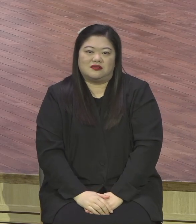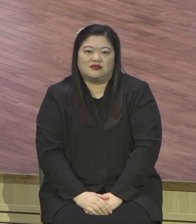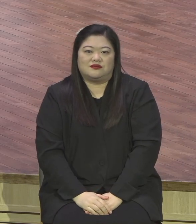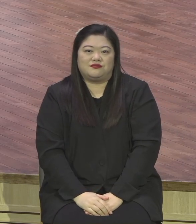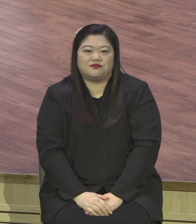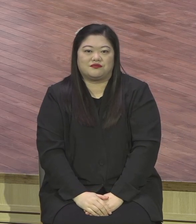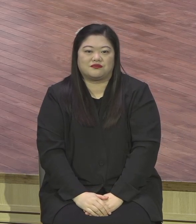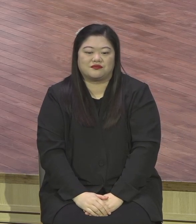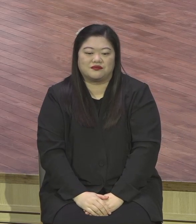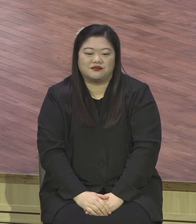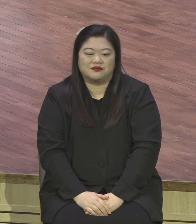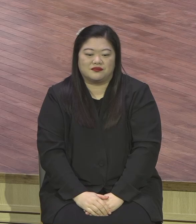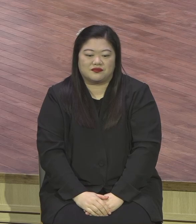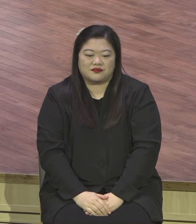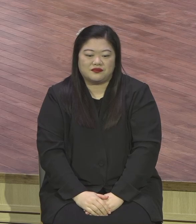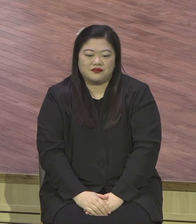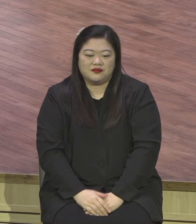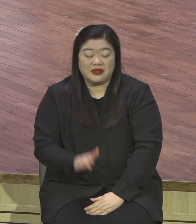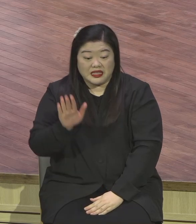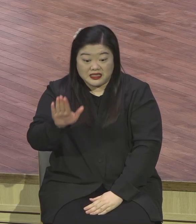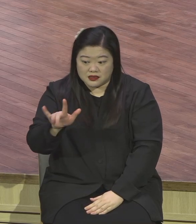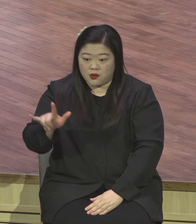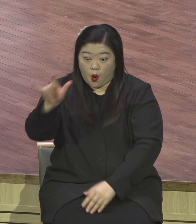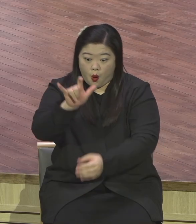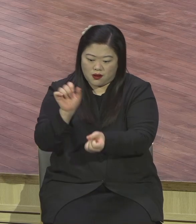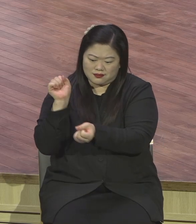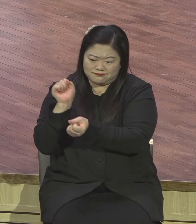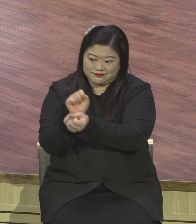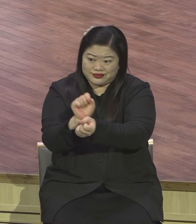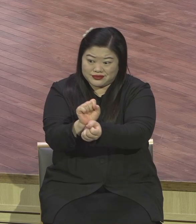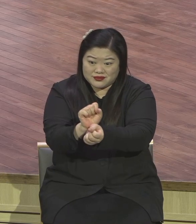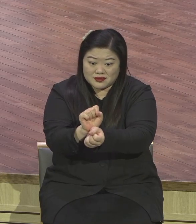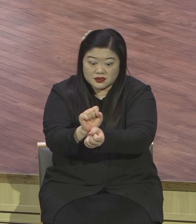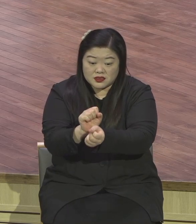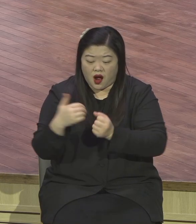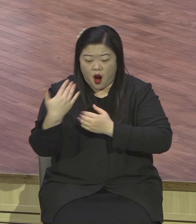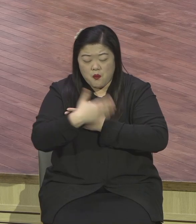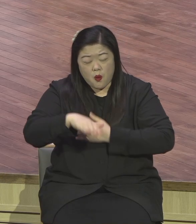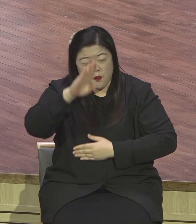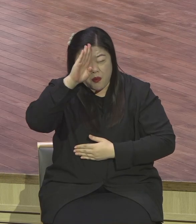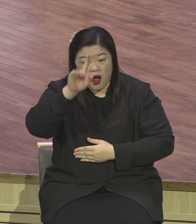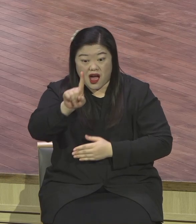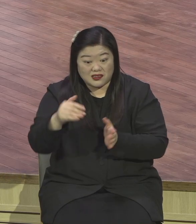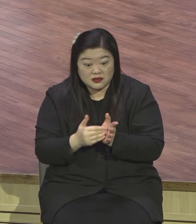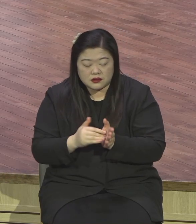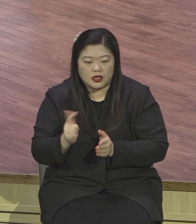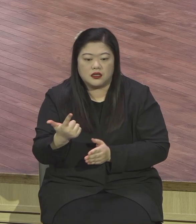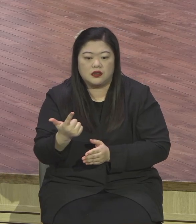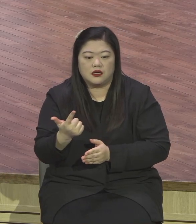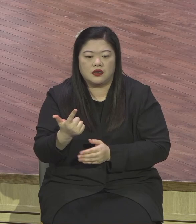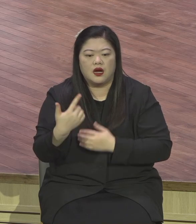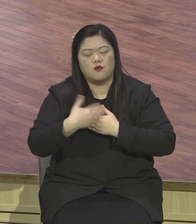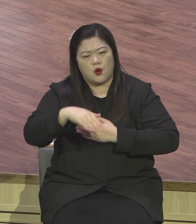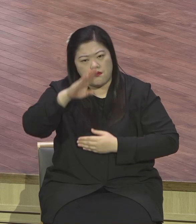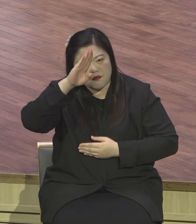이 경제적인 모든 부분들 지난 1년간 상상도 하지 못했던